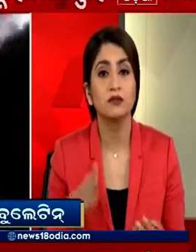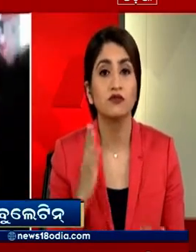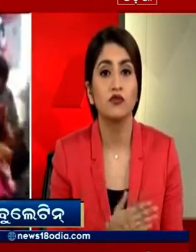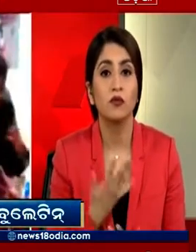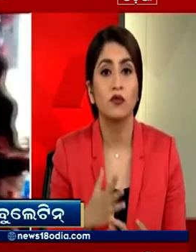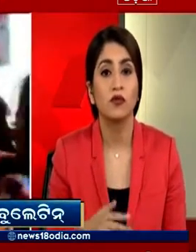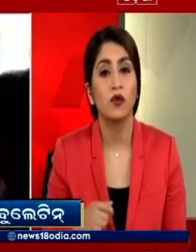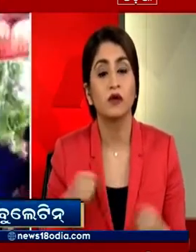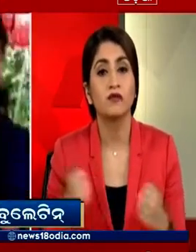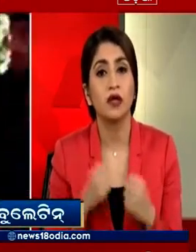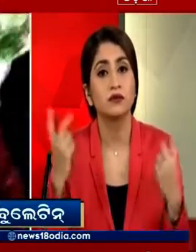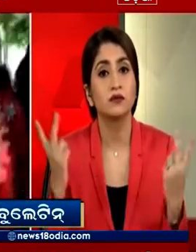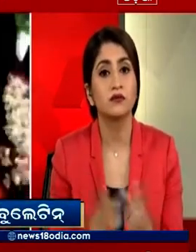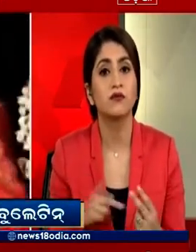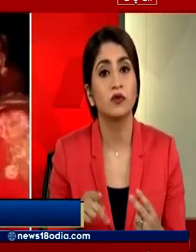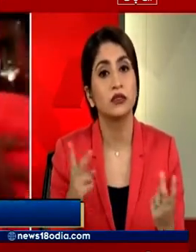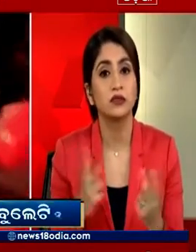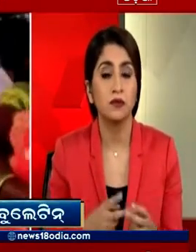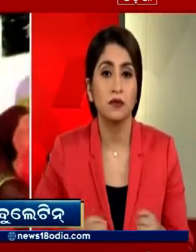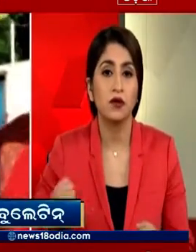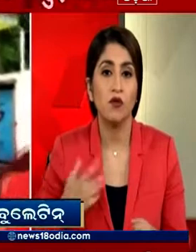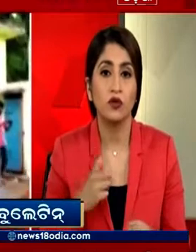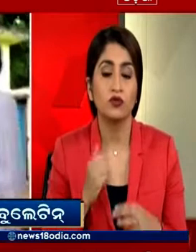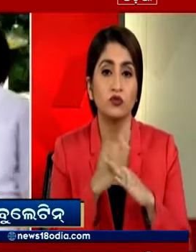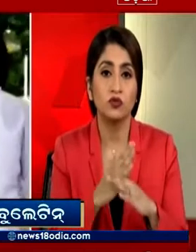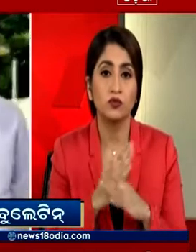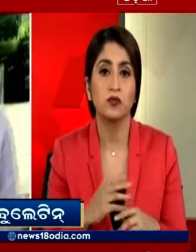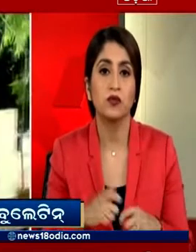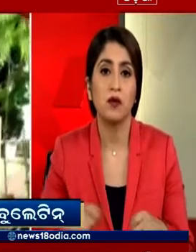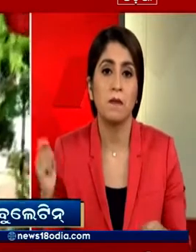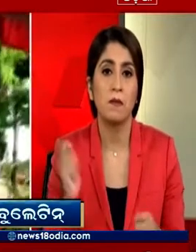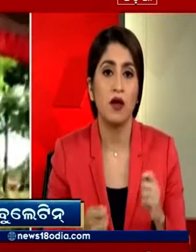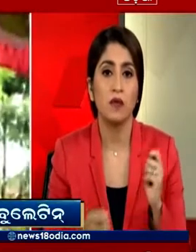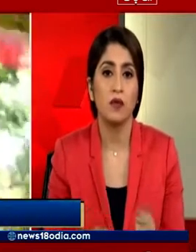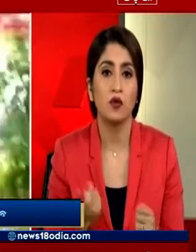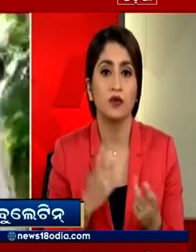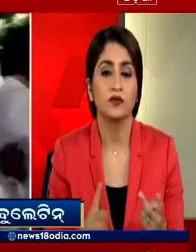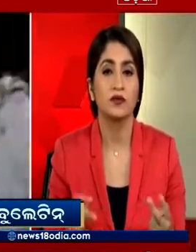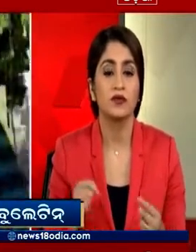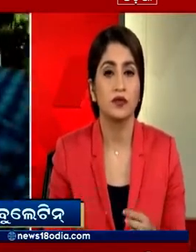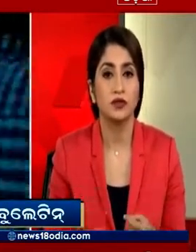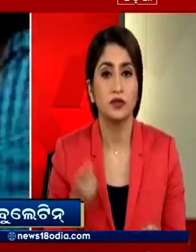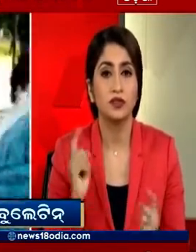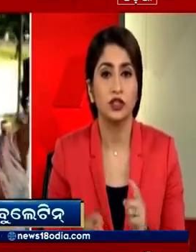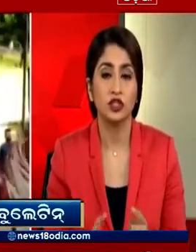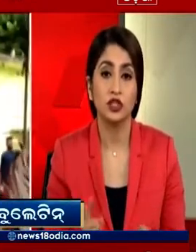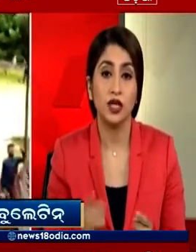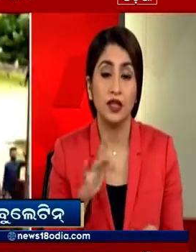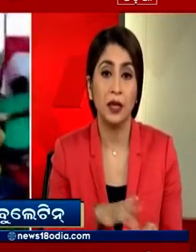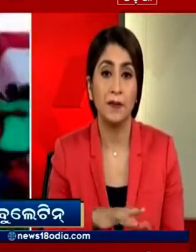में पीछे नहीं रही वो भी अपने लोगों को बचाने के लिए हाथ पैर चलाती हुई दिखाई दी शादी के पंडाल